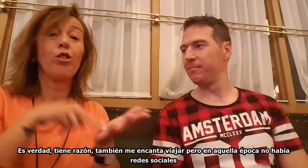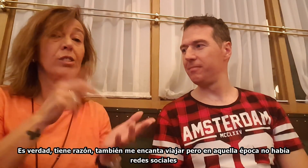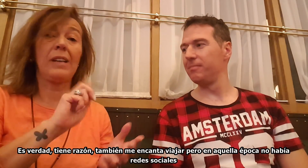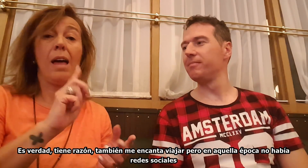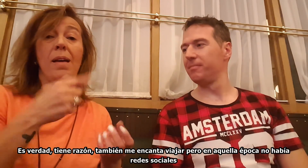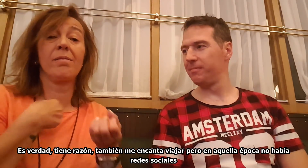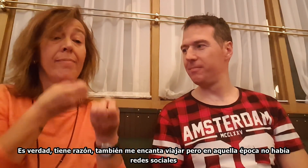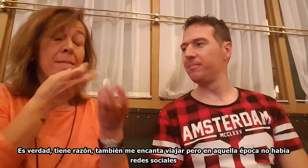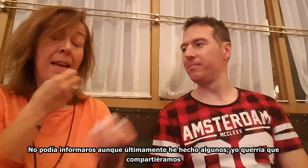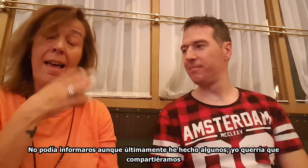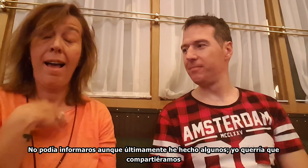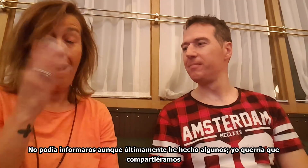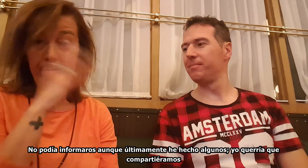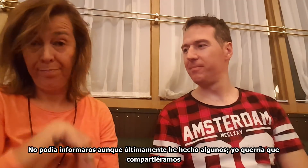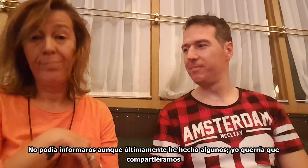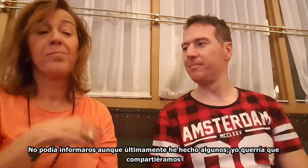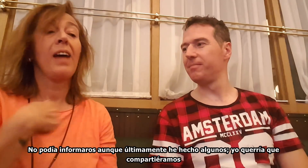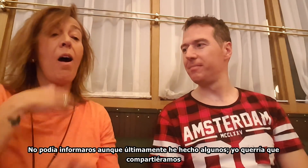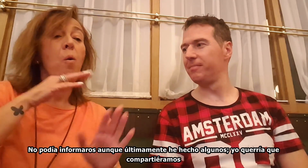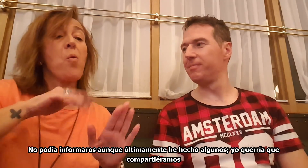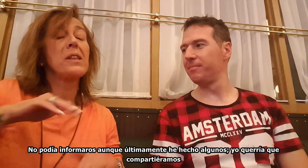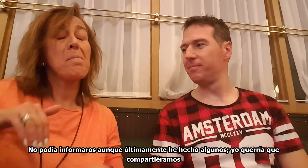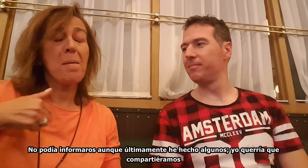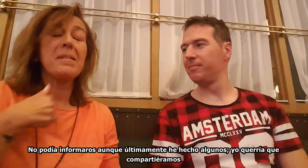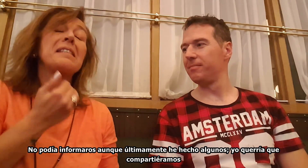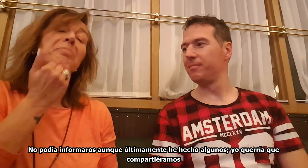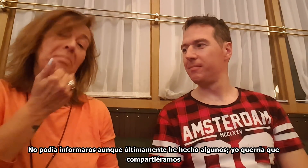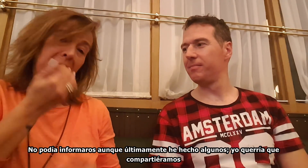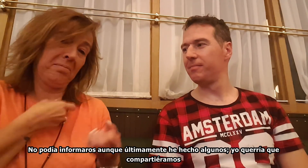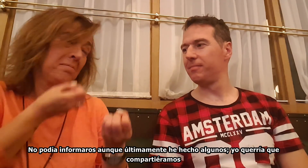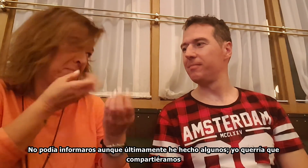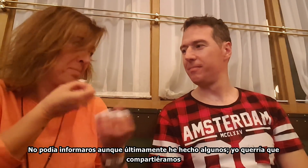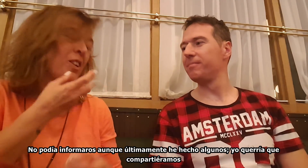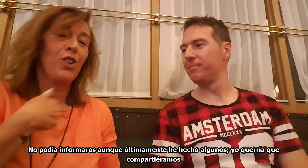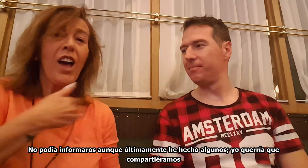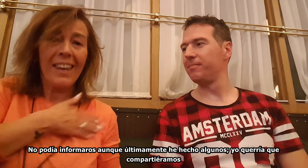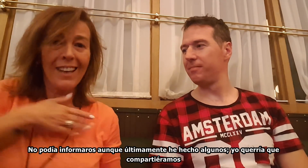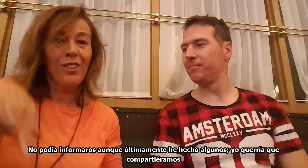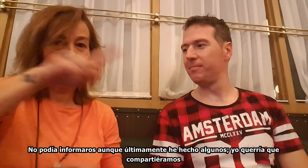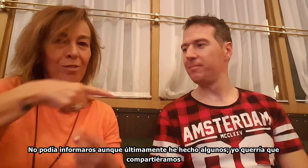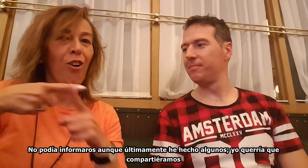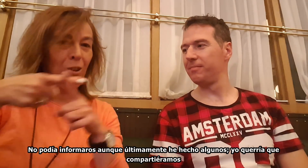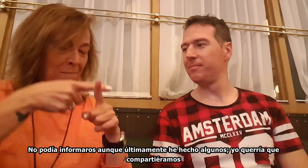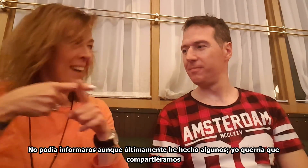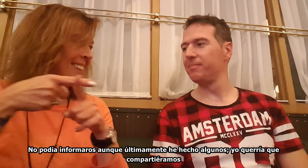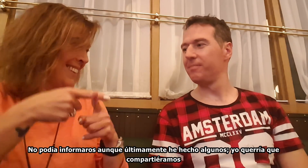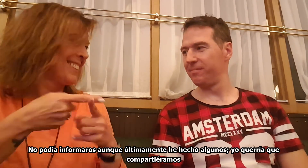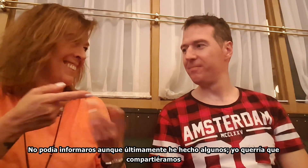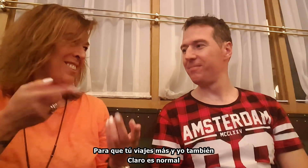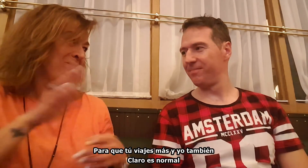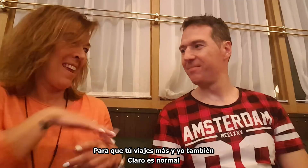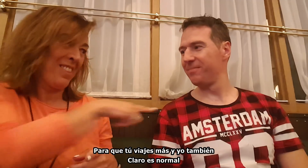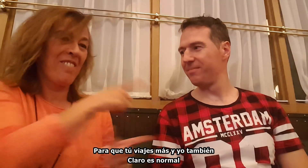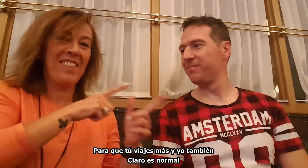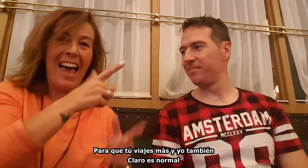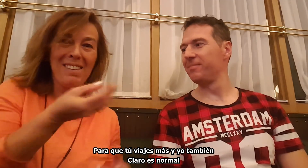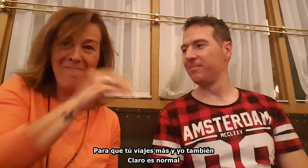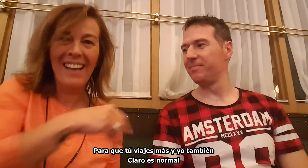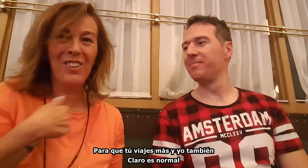sociales. No podía informaros. Aunque últimamente he hecho alguno. Yo querría que compartiéramos. Para que tú viajes más y yo